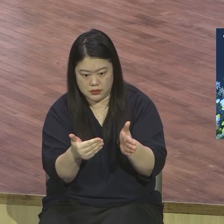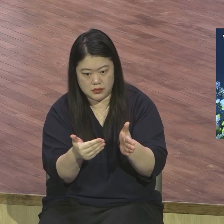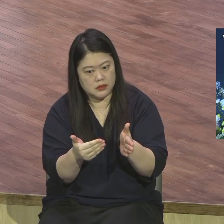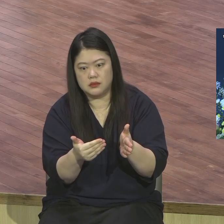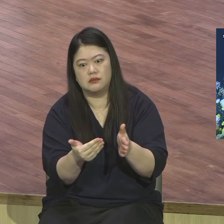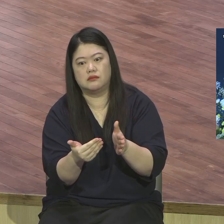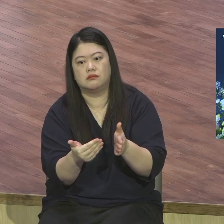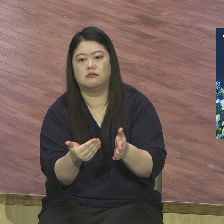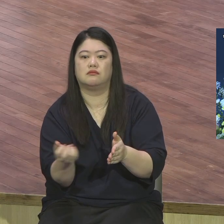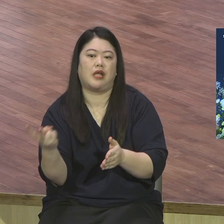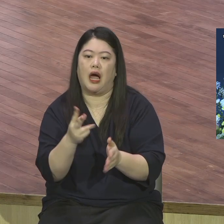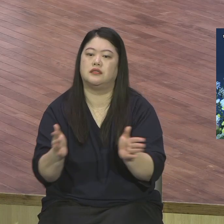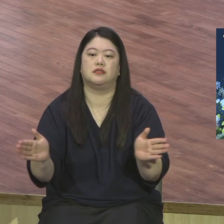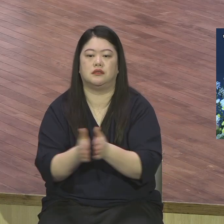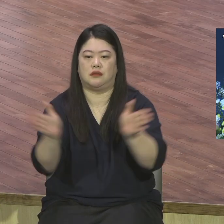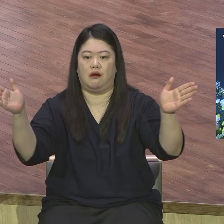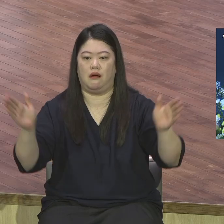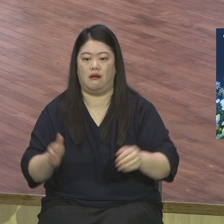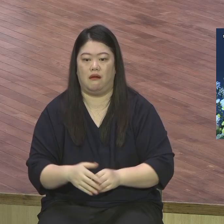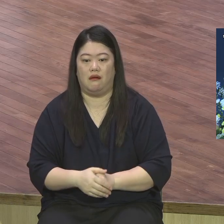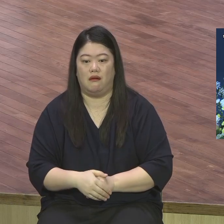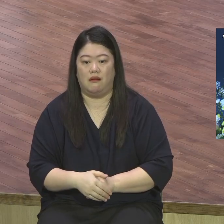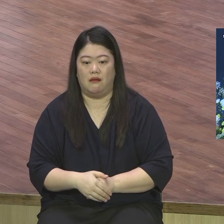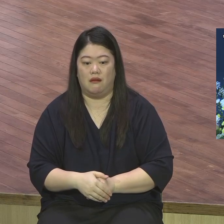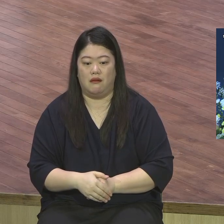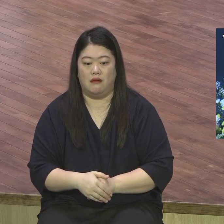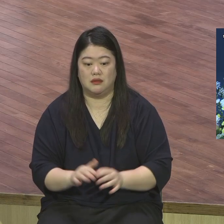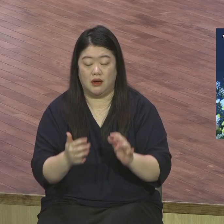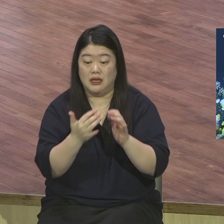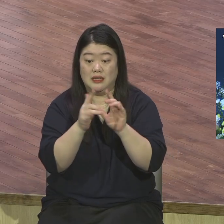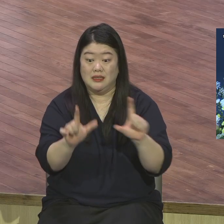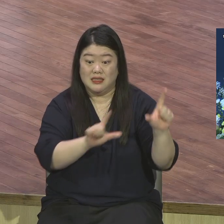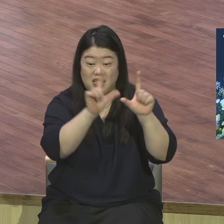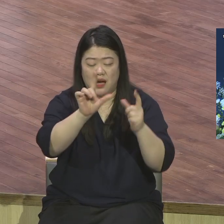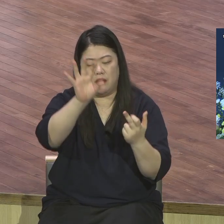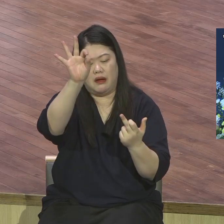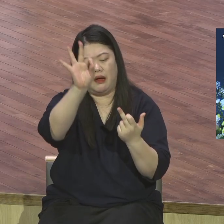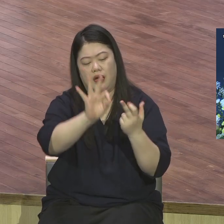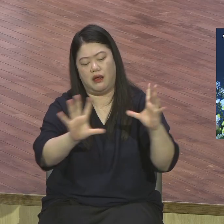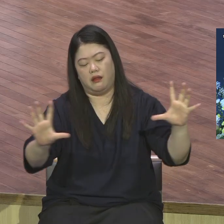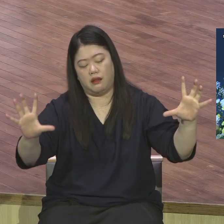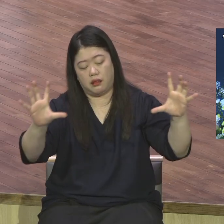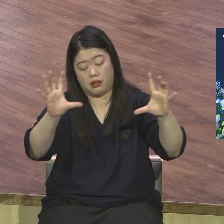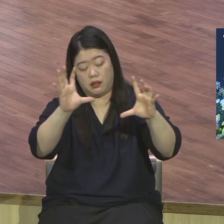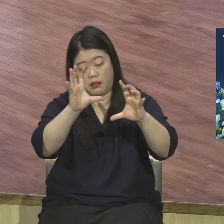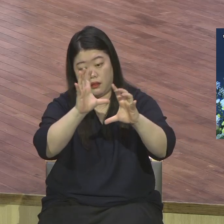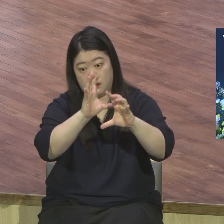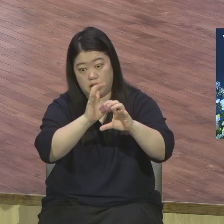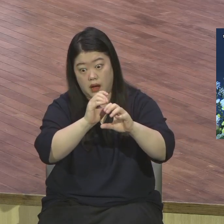전부로 가는 인생 일몰이 아니라 새롭게 피어난 일출 인생이다